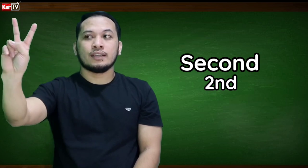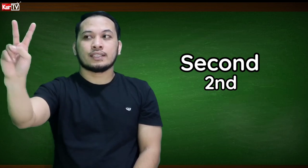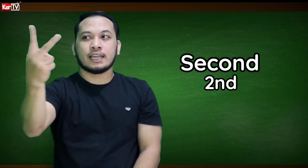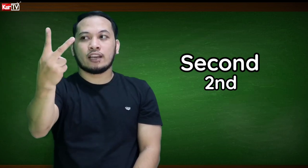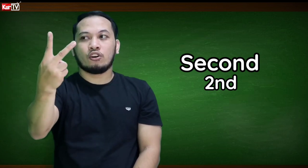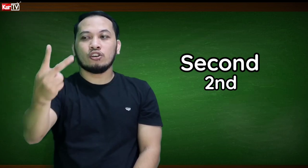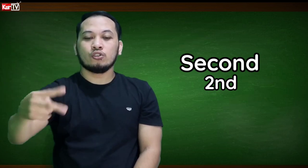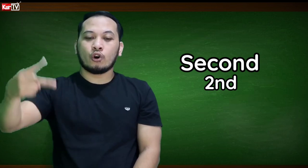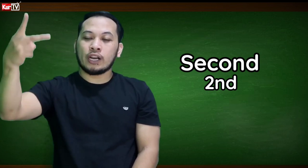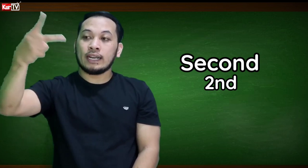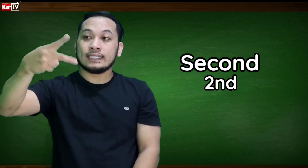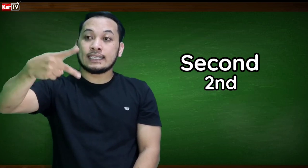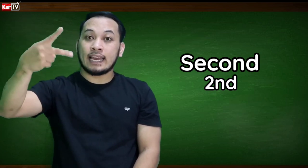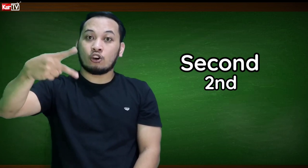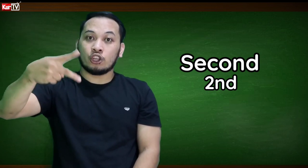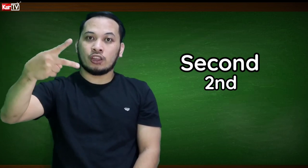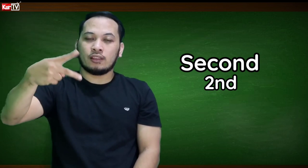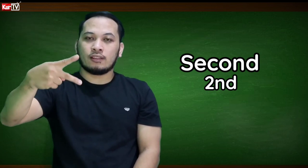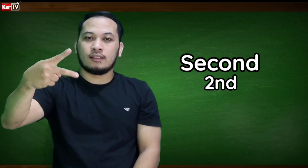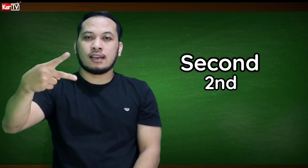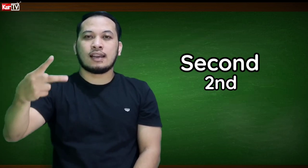Second or second. Yan.